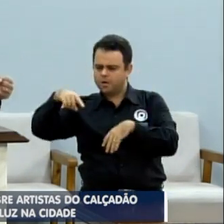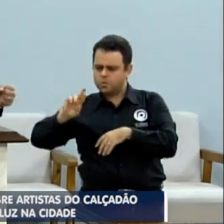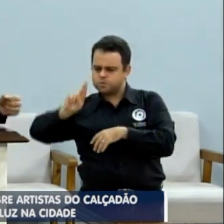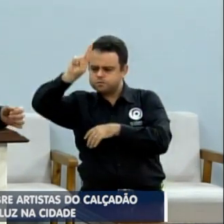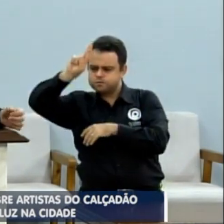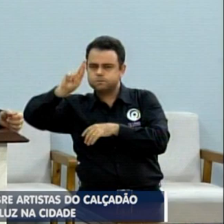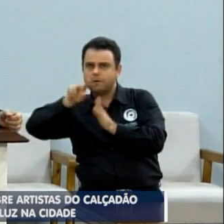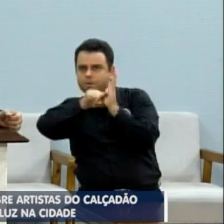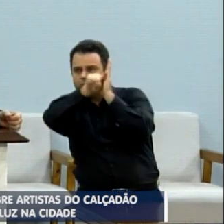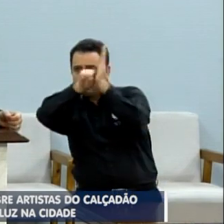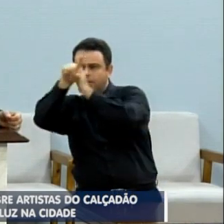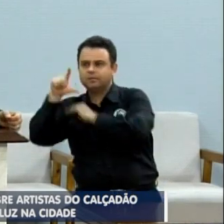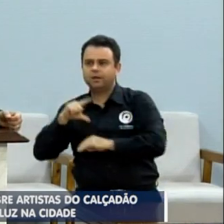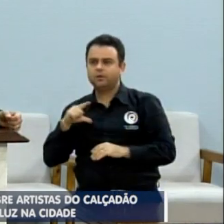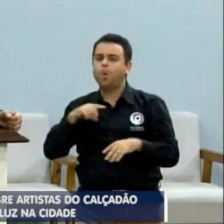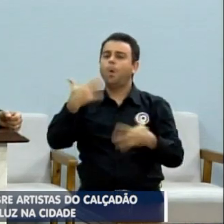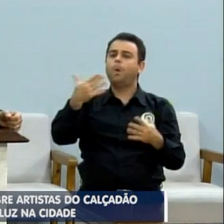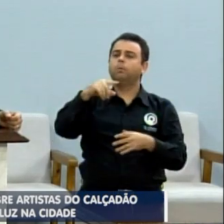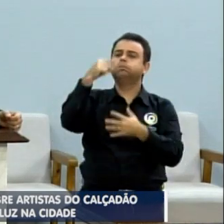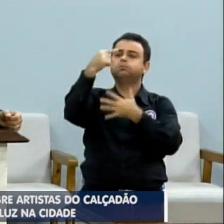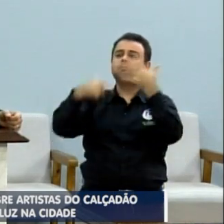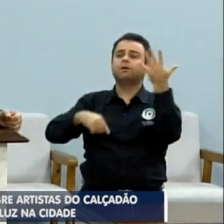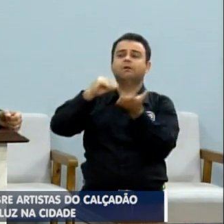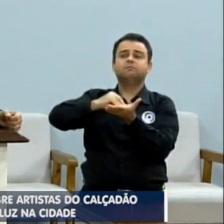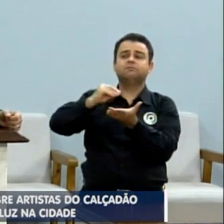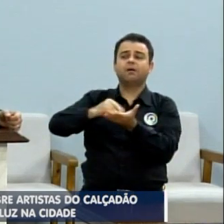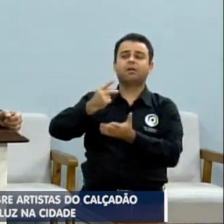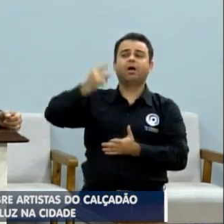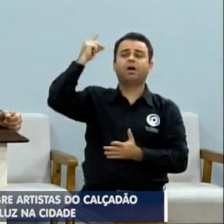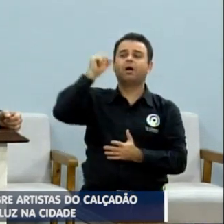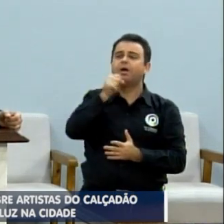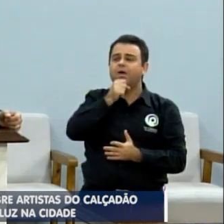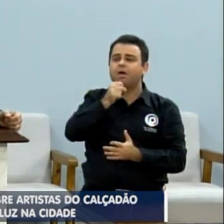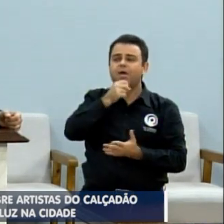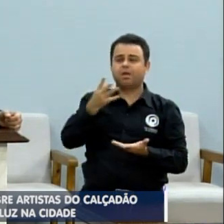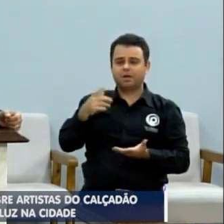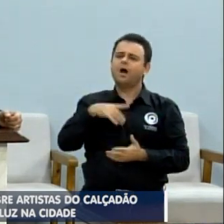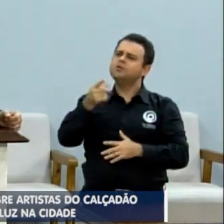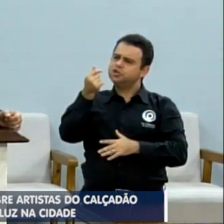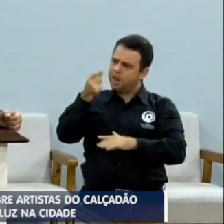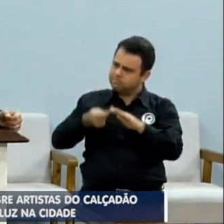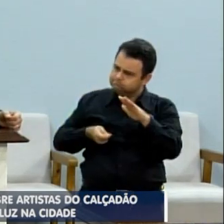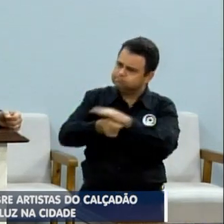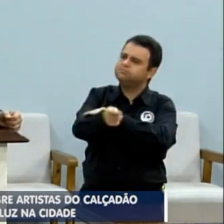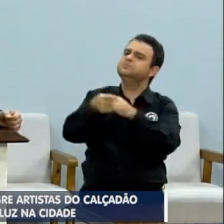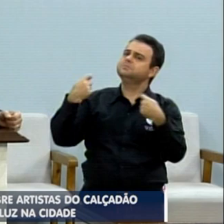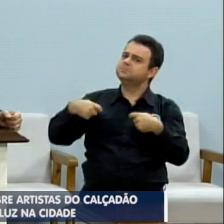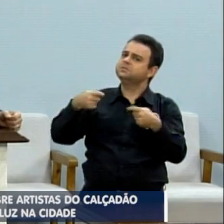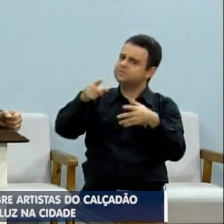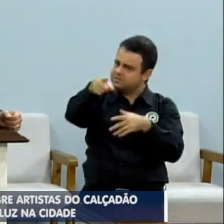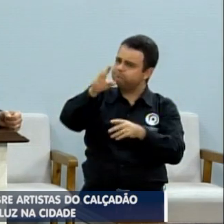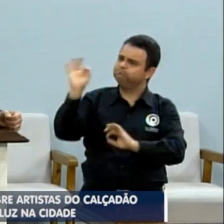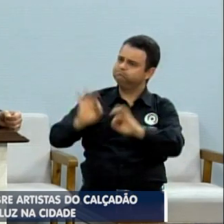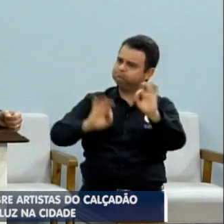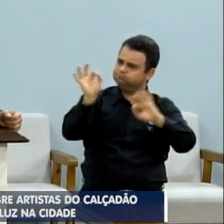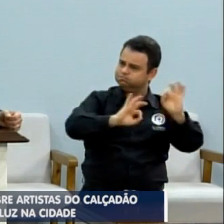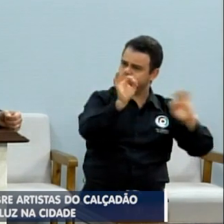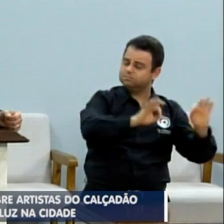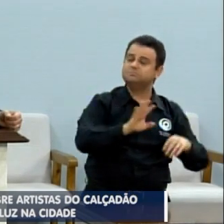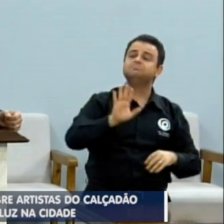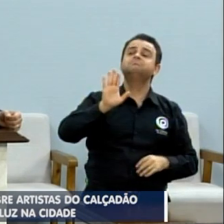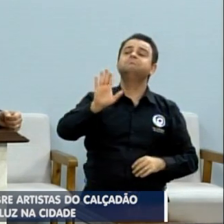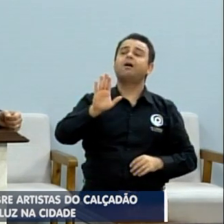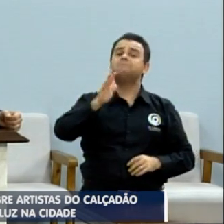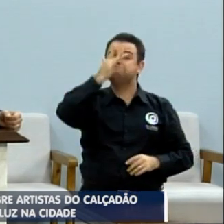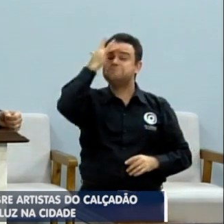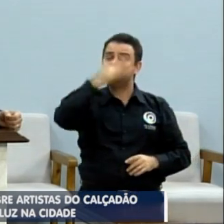já está ultrapassada? Agora, novos investimentos têm que ser feitos, o que não pode acontecer é o cidadão, a cidadã,